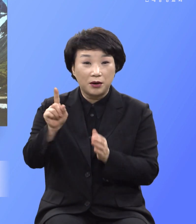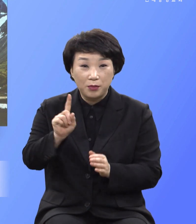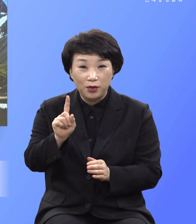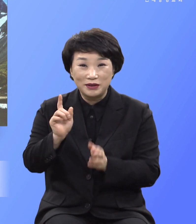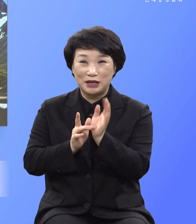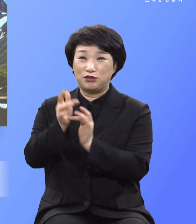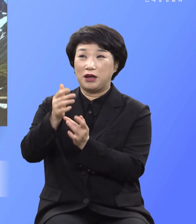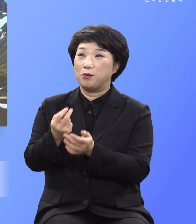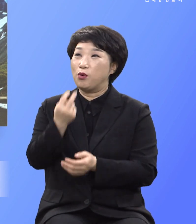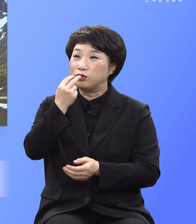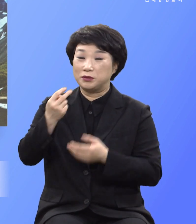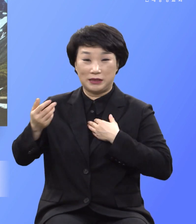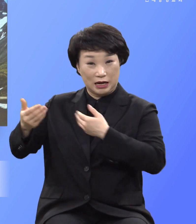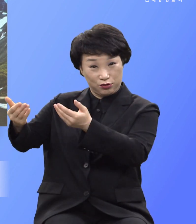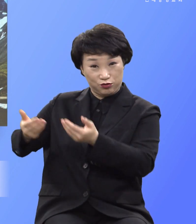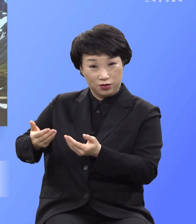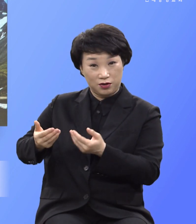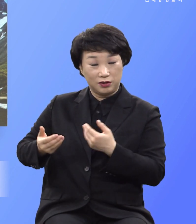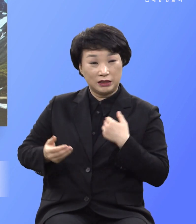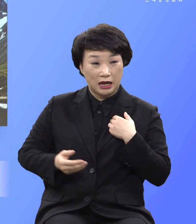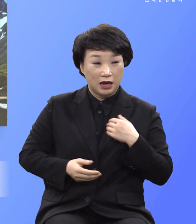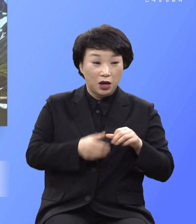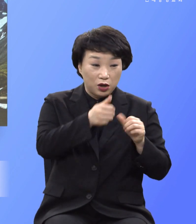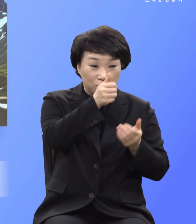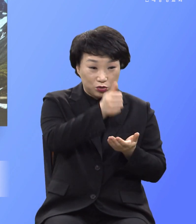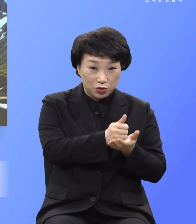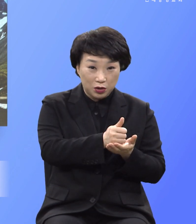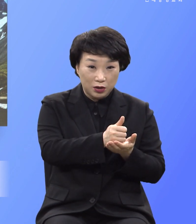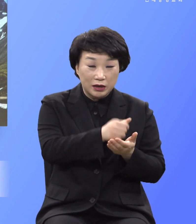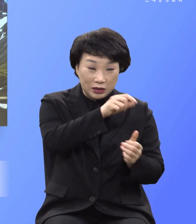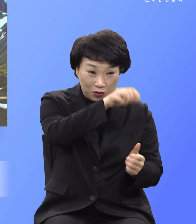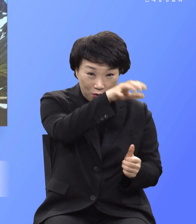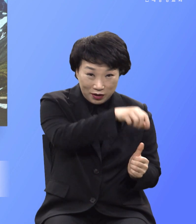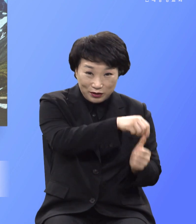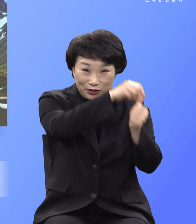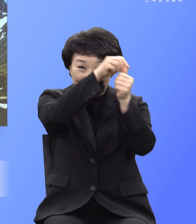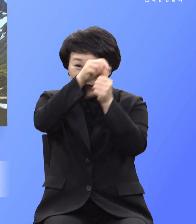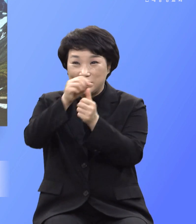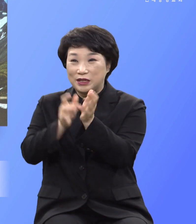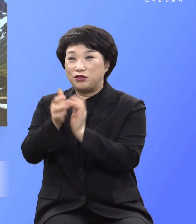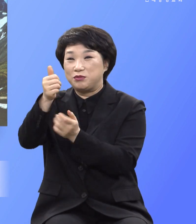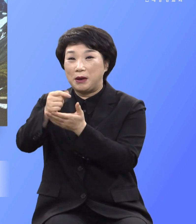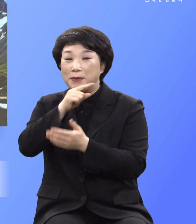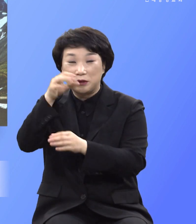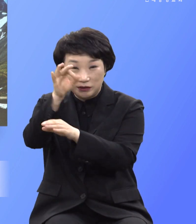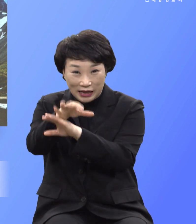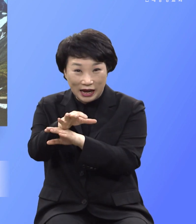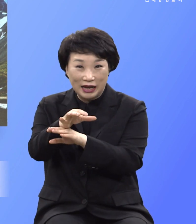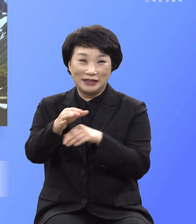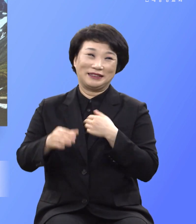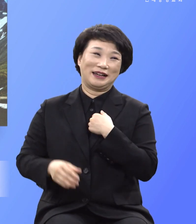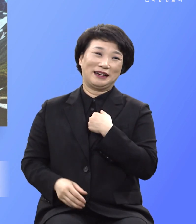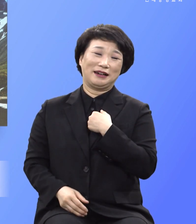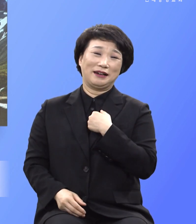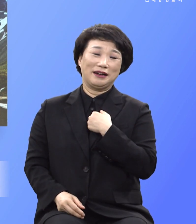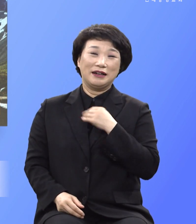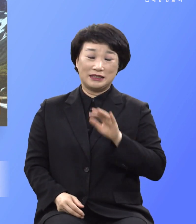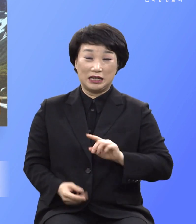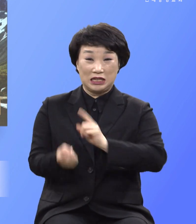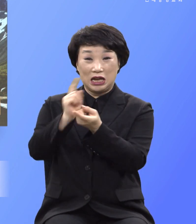목숨을 주고 내 죄에서 건져서 그 피로값 주고 사기 위해서 대속하기 위해서